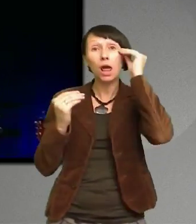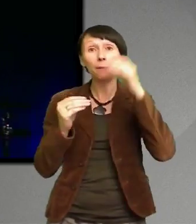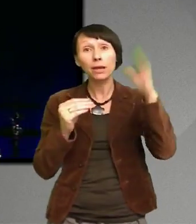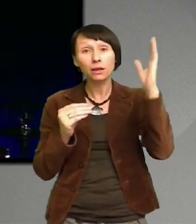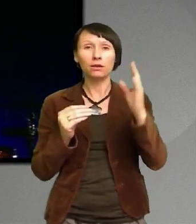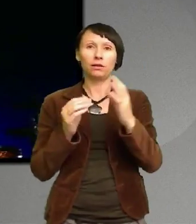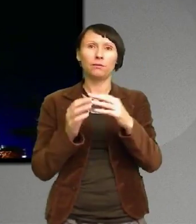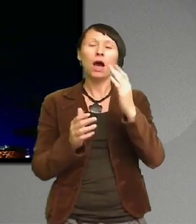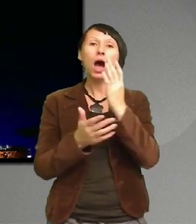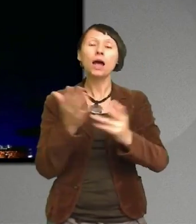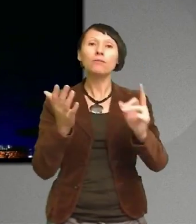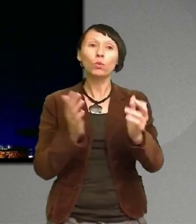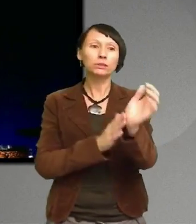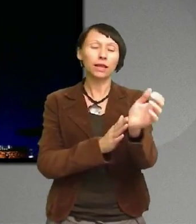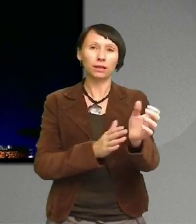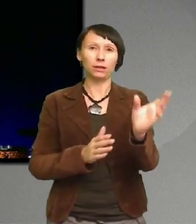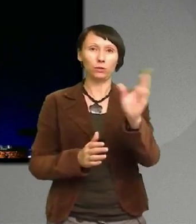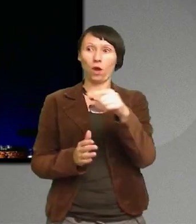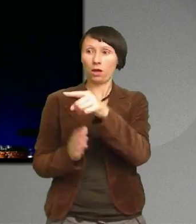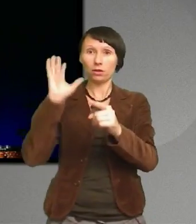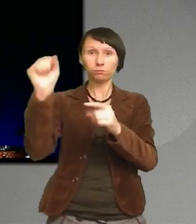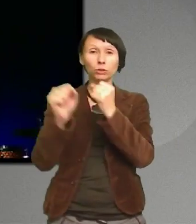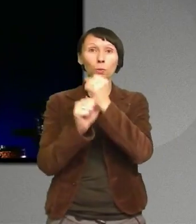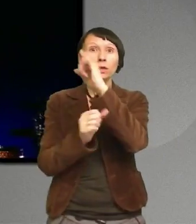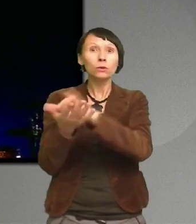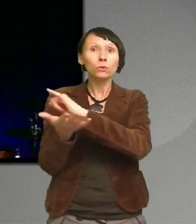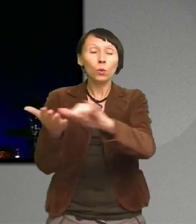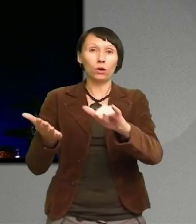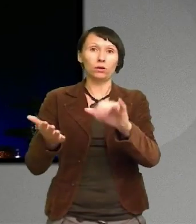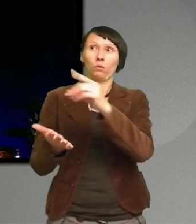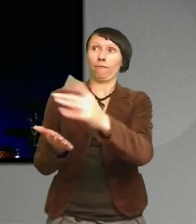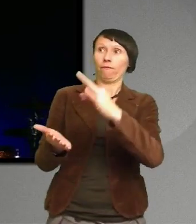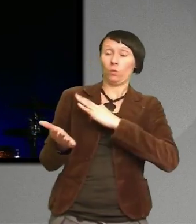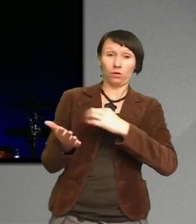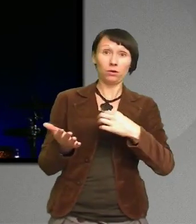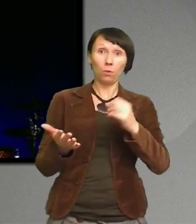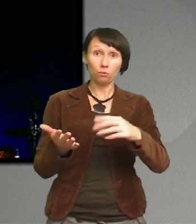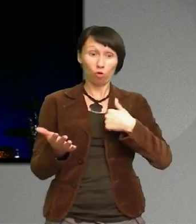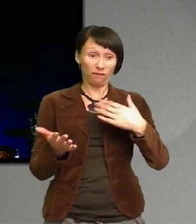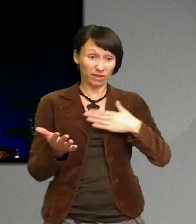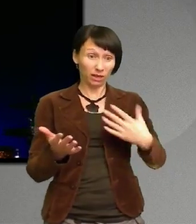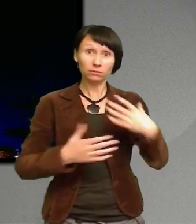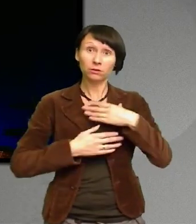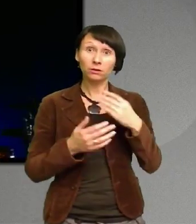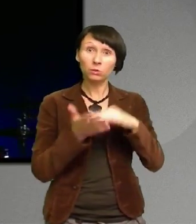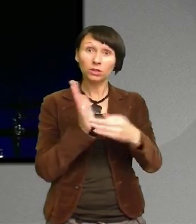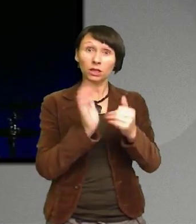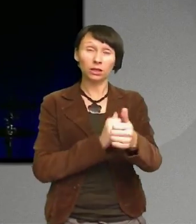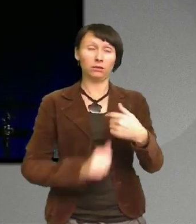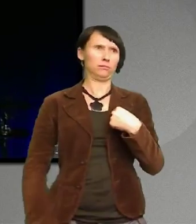Och då kom frågan till mig Lisa, vill du bli en av de två projektledarna? Nej men ja Jag är en av de yngsta i teamet